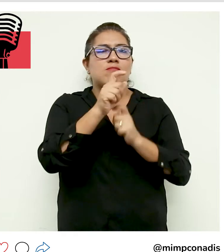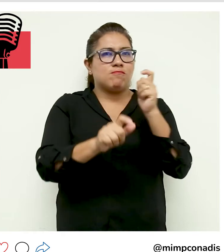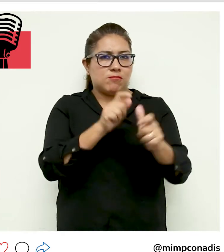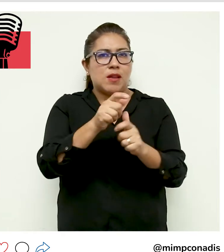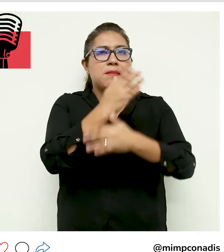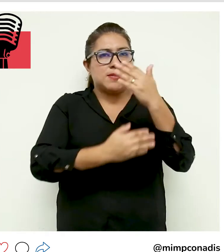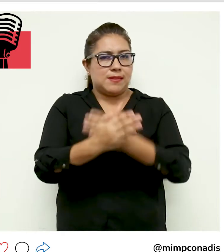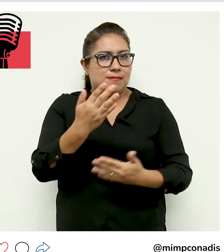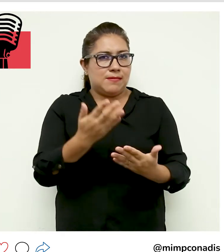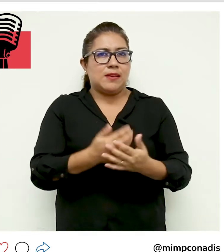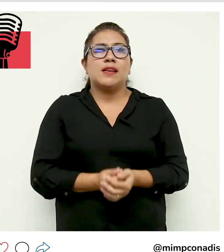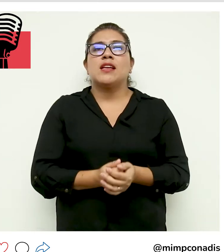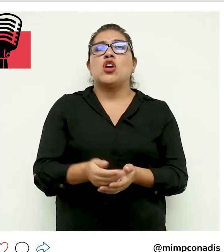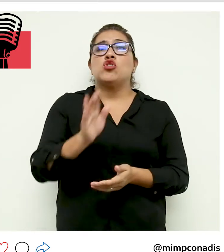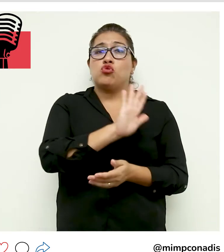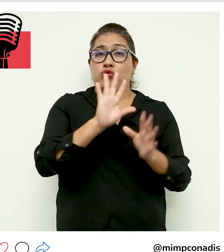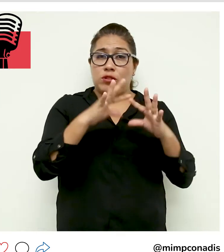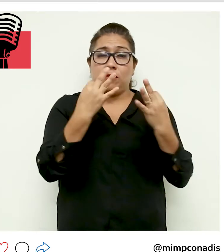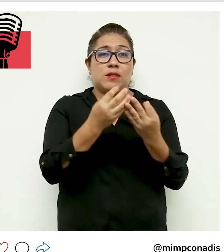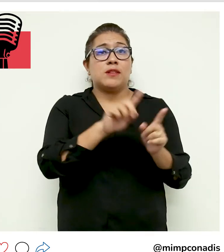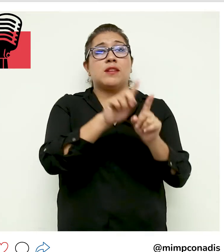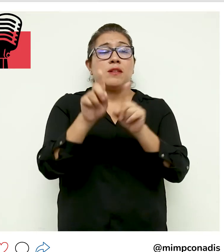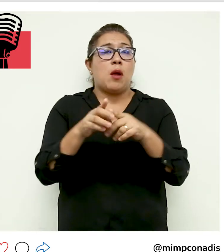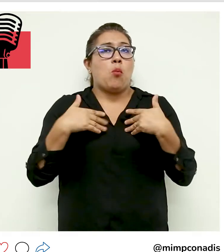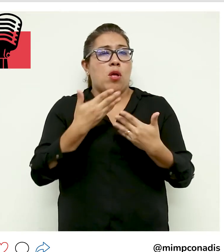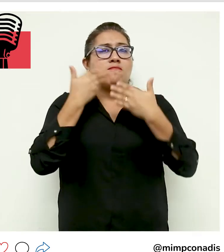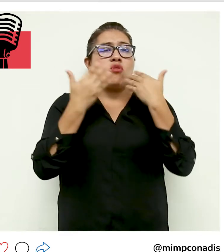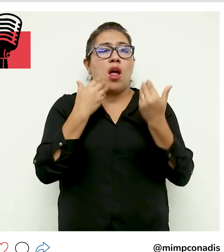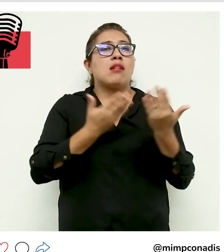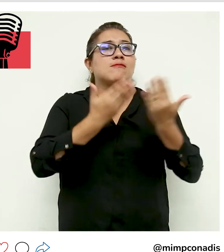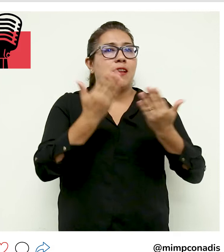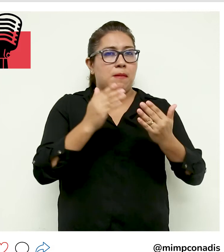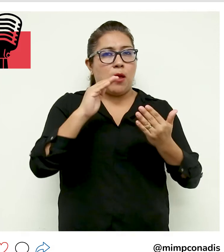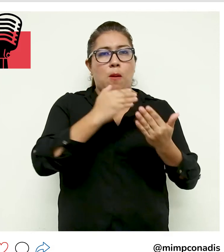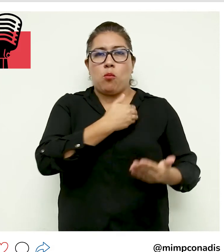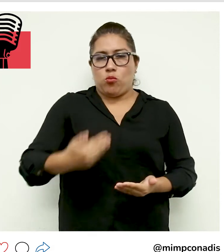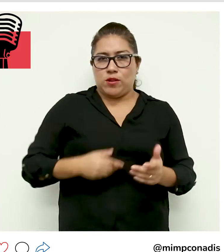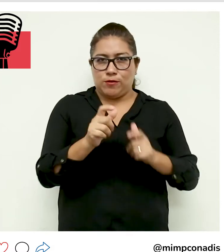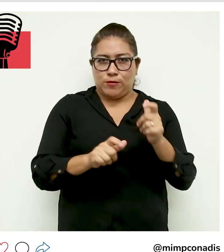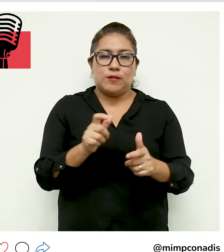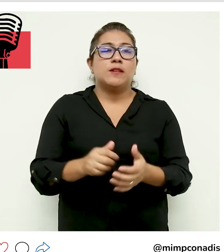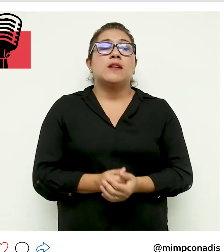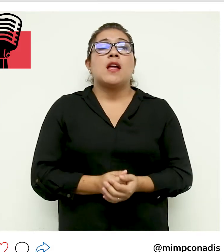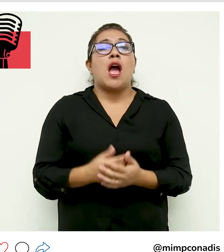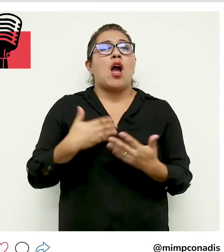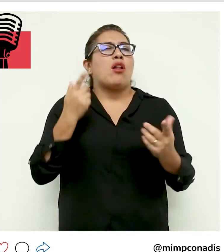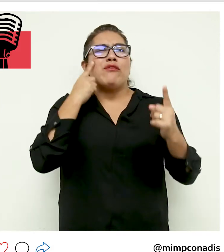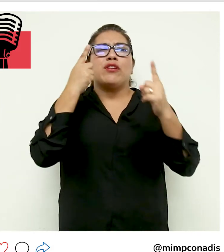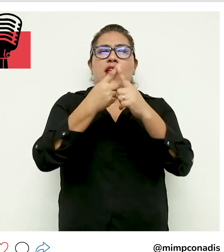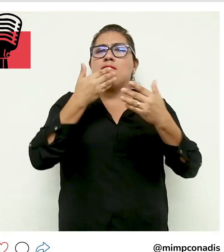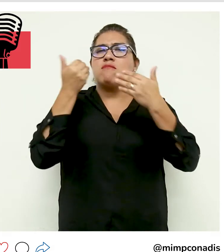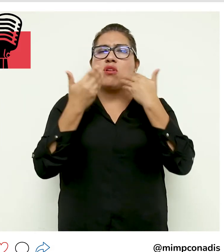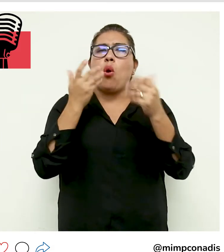soporte de personas con discapacidad y sus familias para acceder a servicios públicos. Con la finalidad de